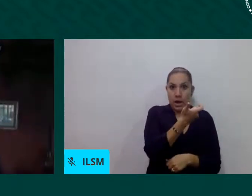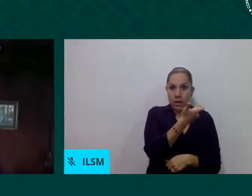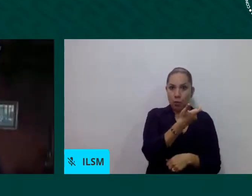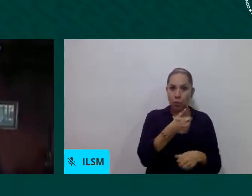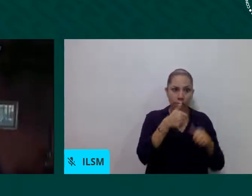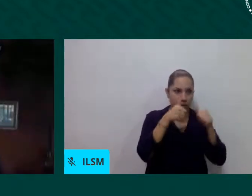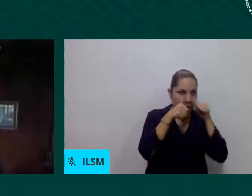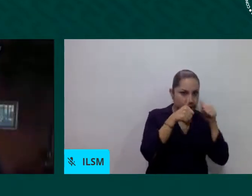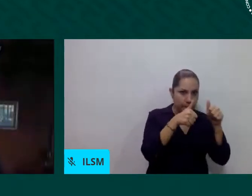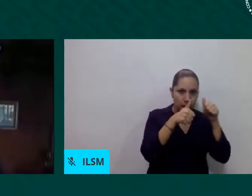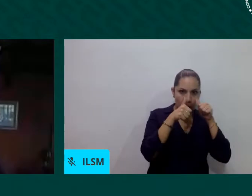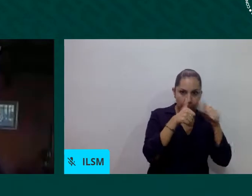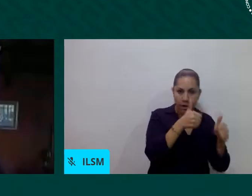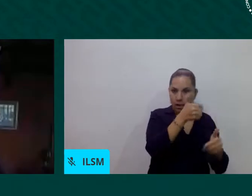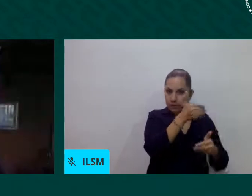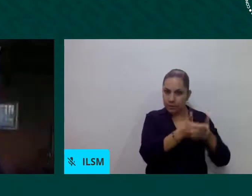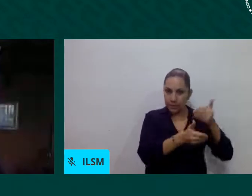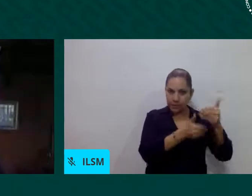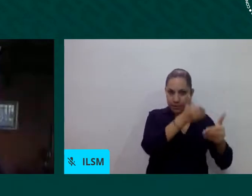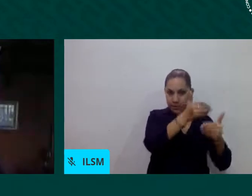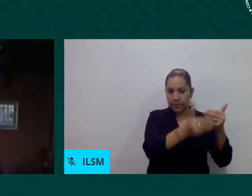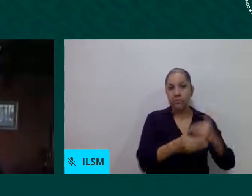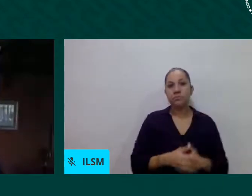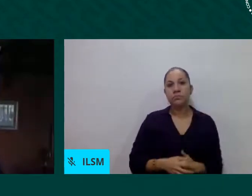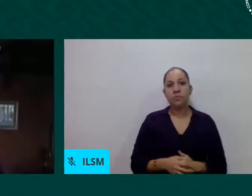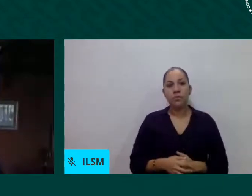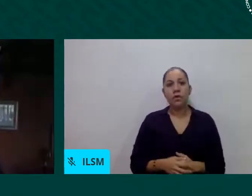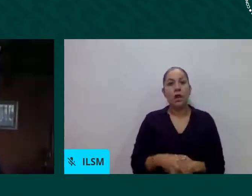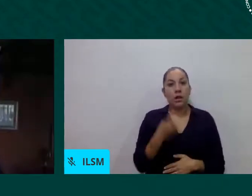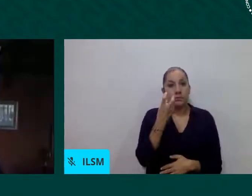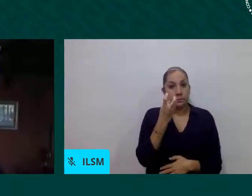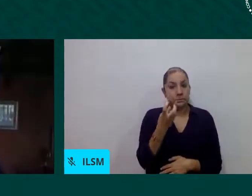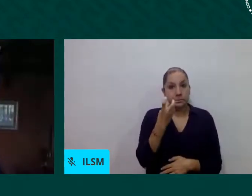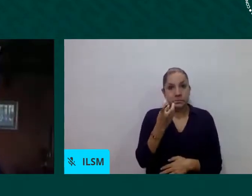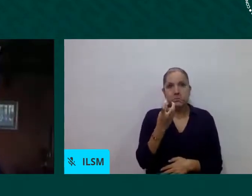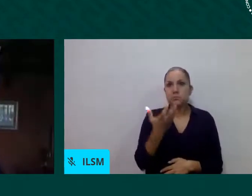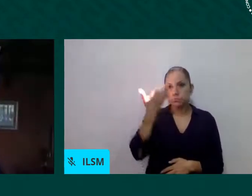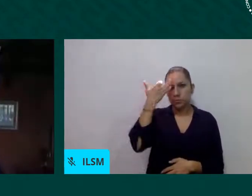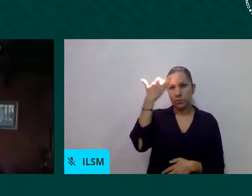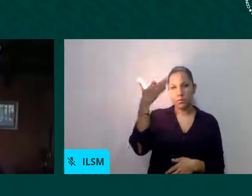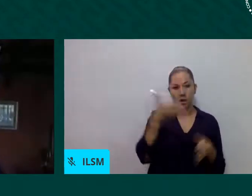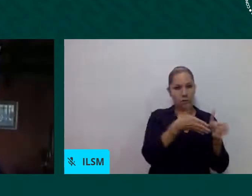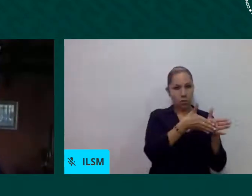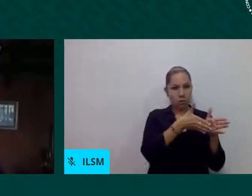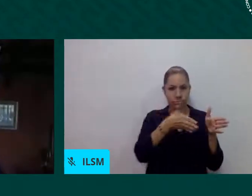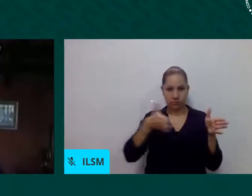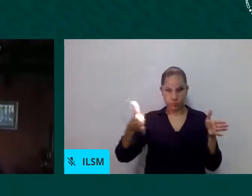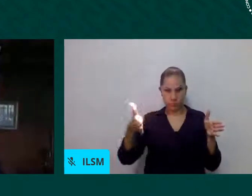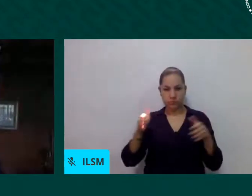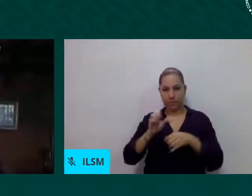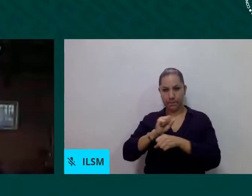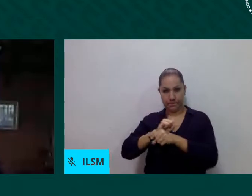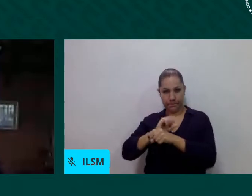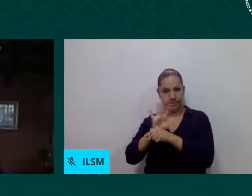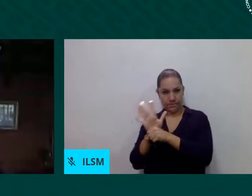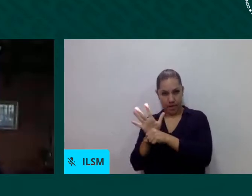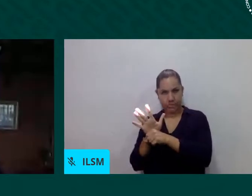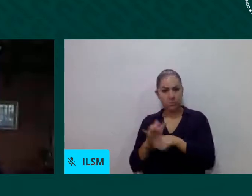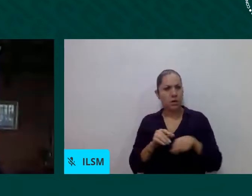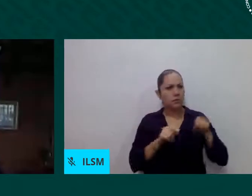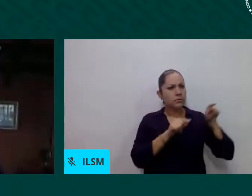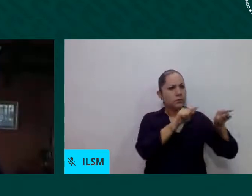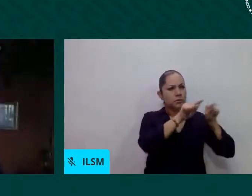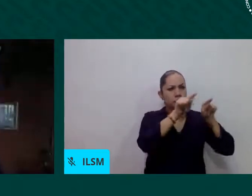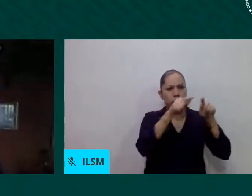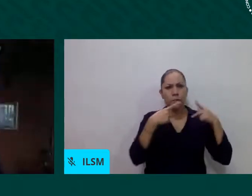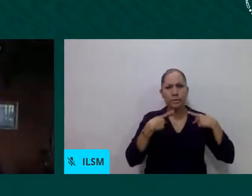enfrentamos la pandemia la situación de los inmigrantes fue atendida como en